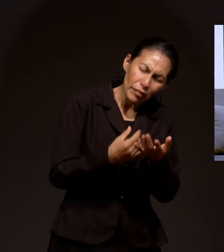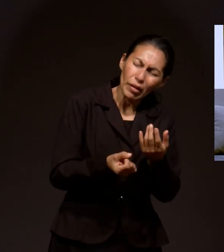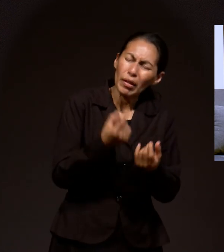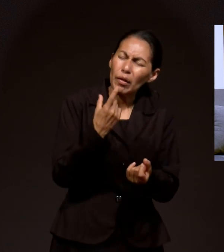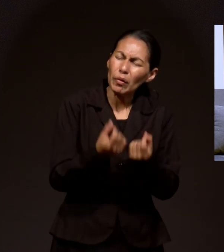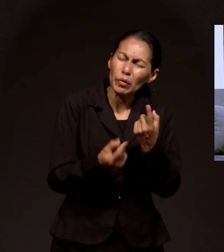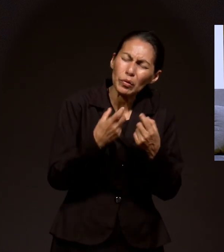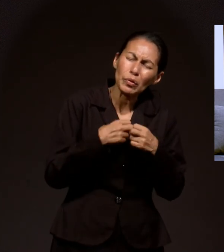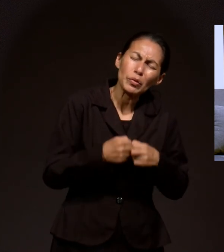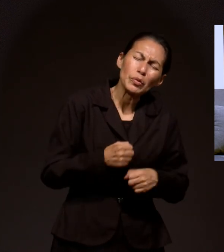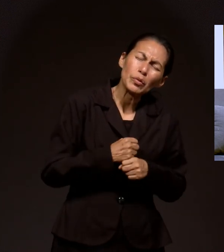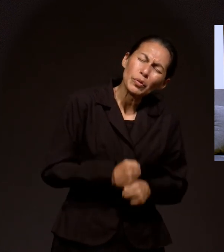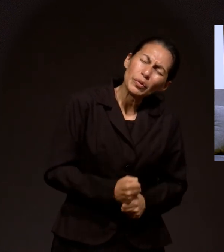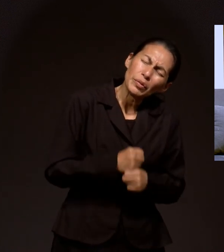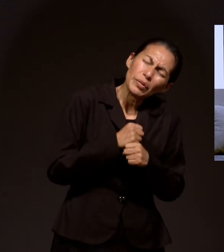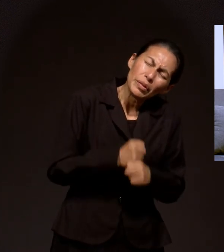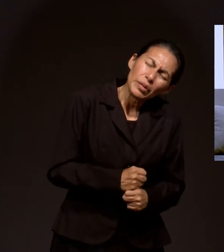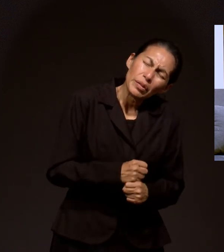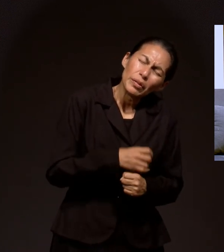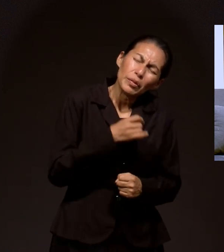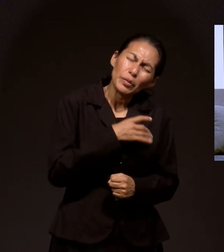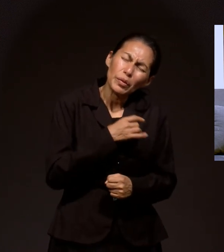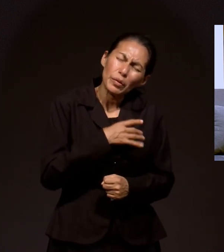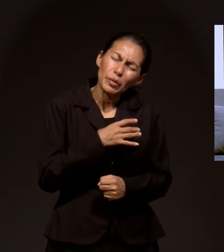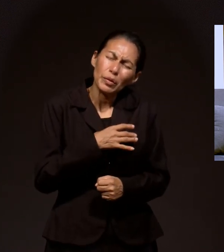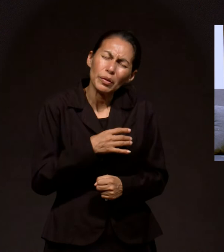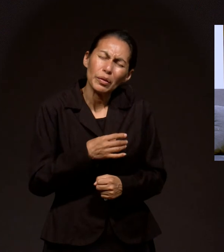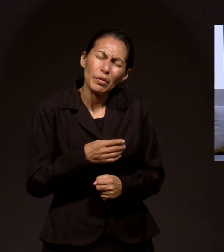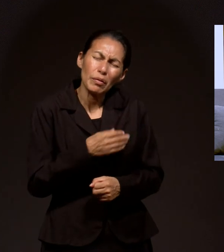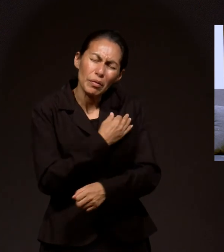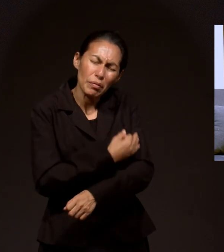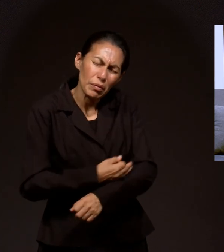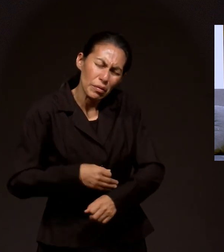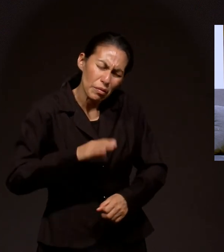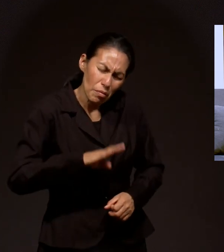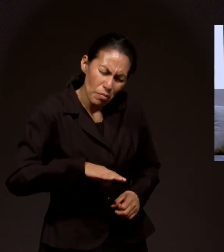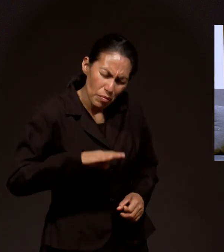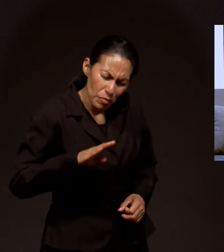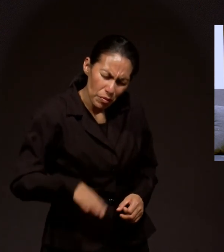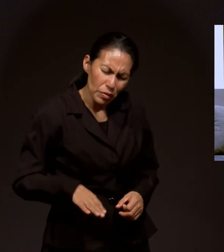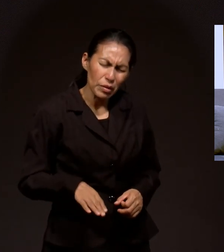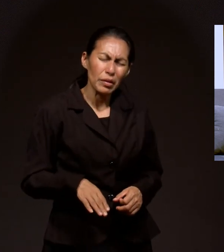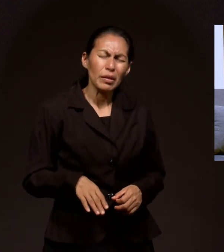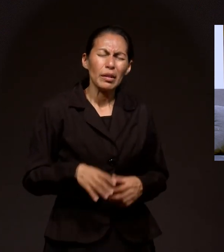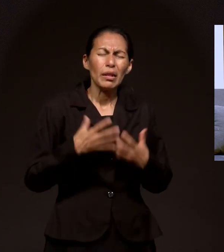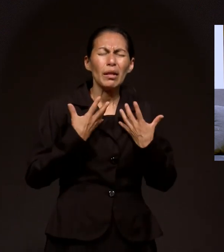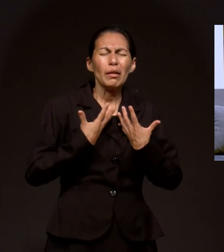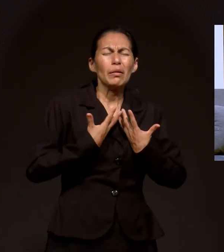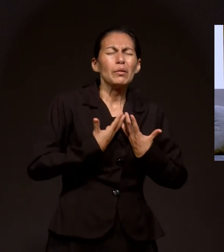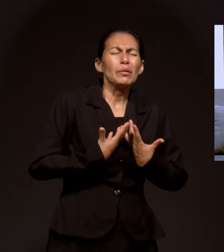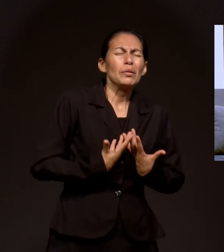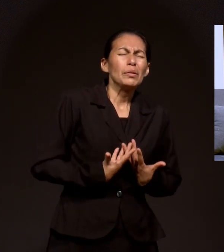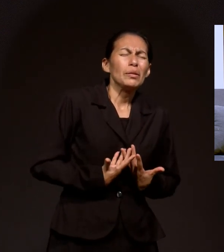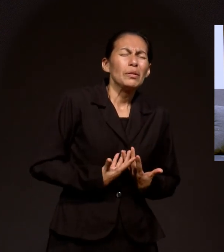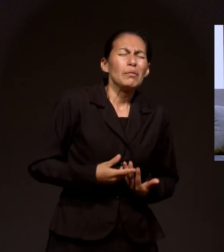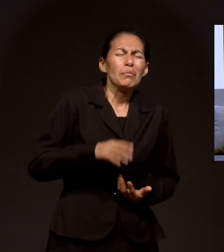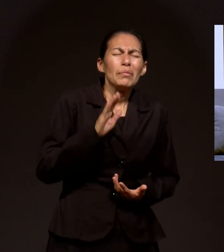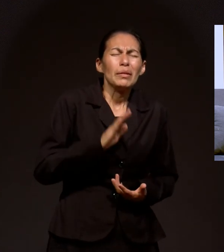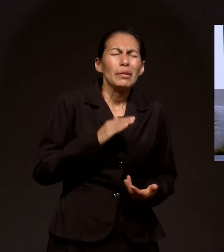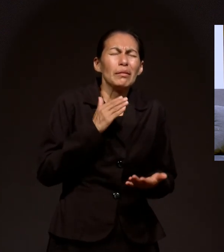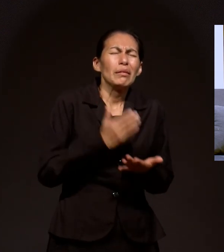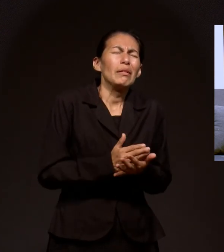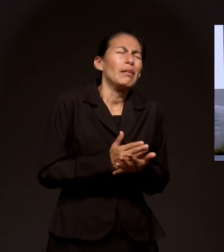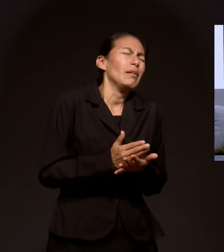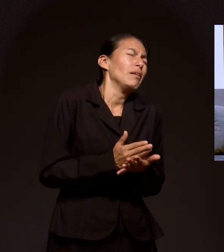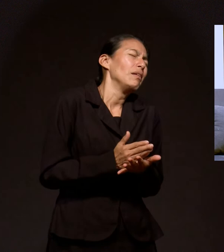dolor En algunos hogares Por las pérdidas De un familiar Hay tristeza Hay angustia Y parece que no